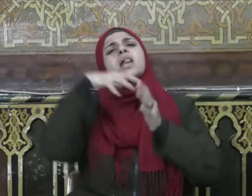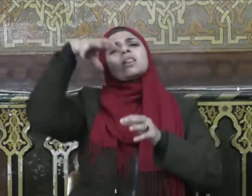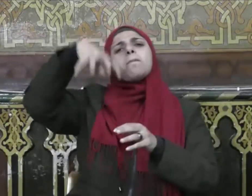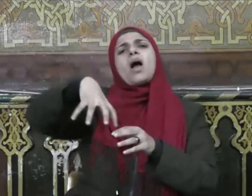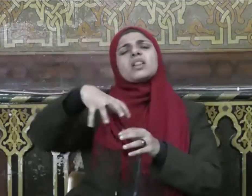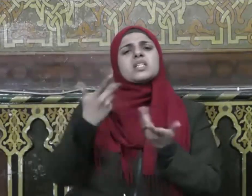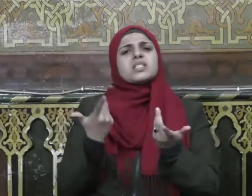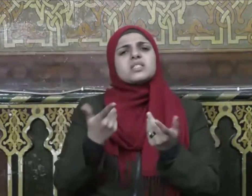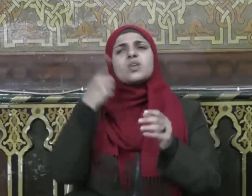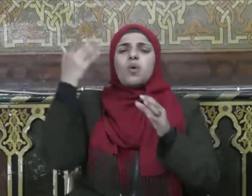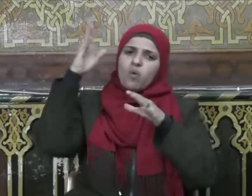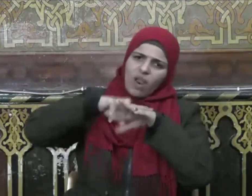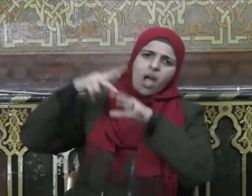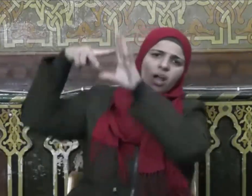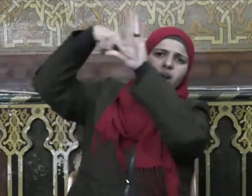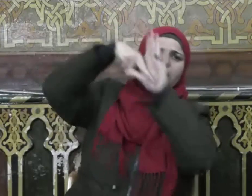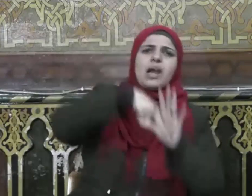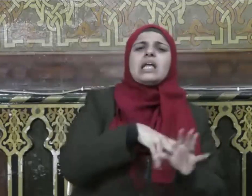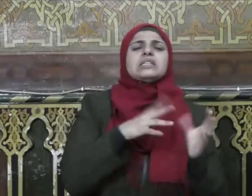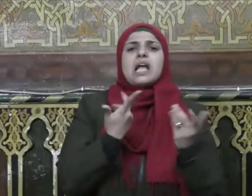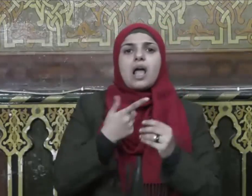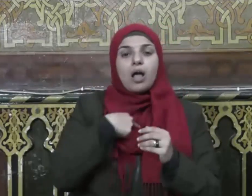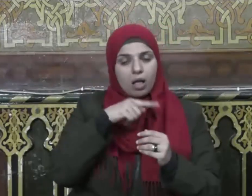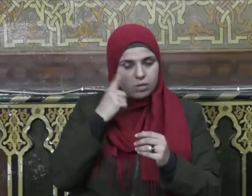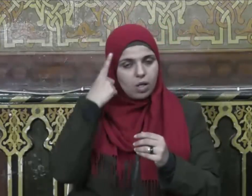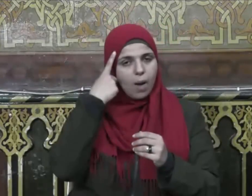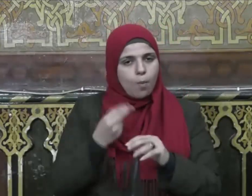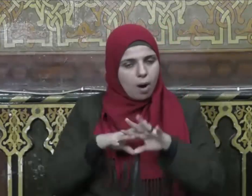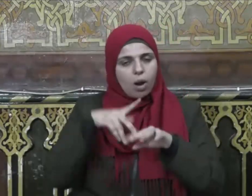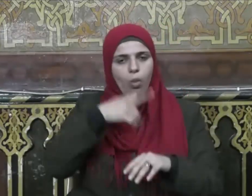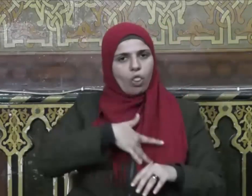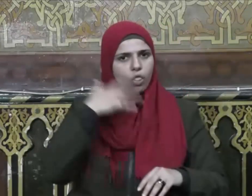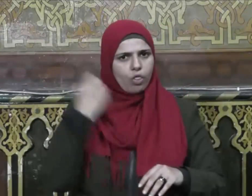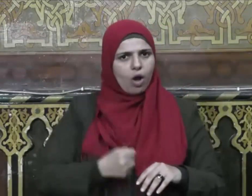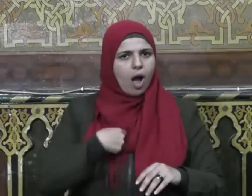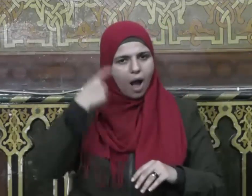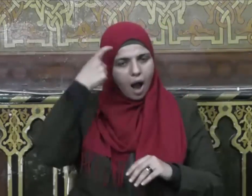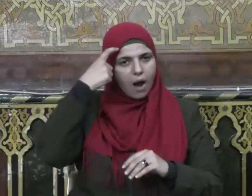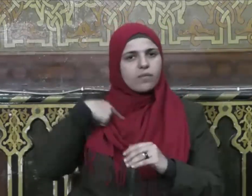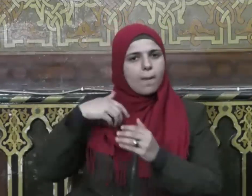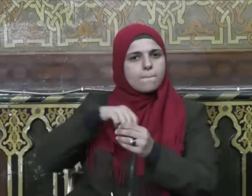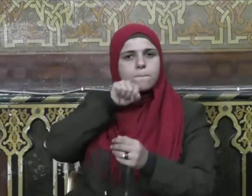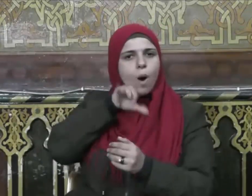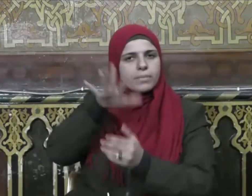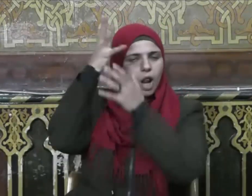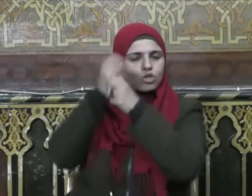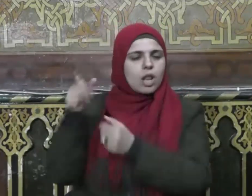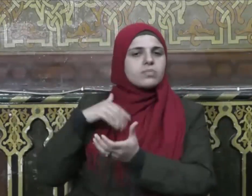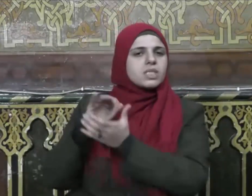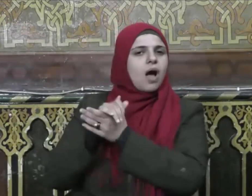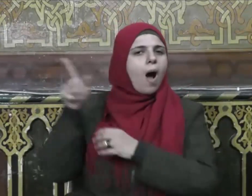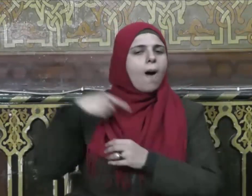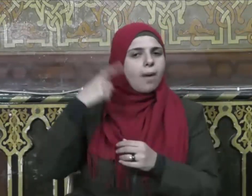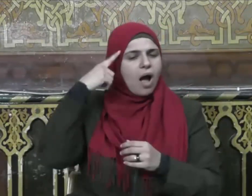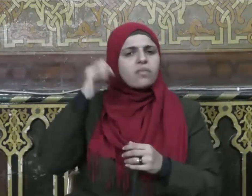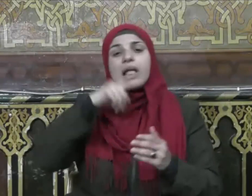ثم عاد فقال بثقة ويقين في صاحبه صلى الله عليه وسلم إن كان